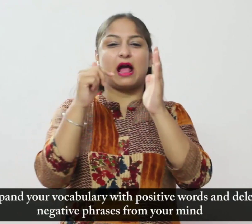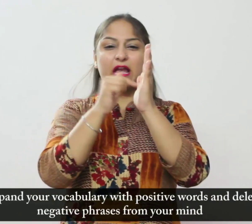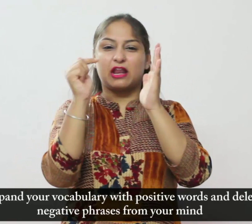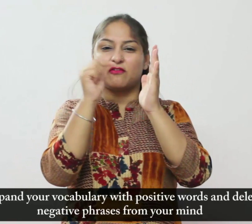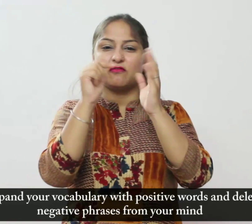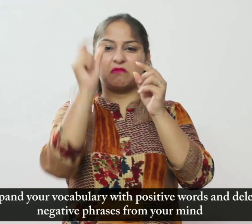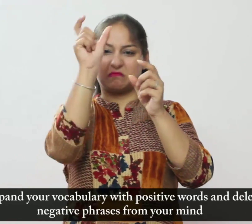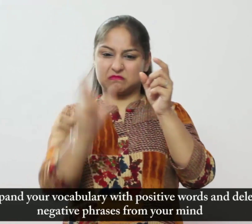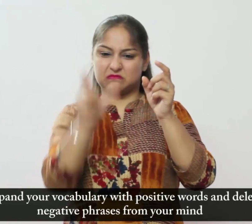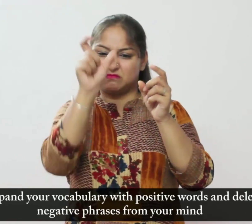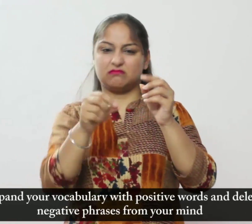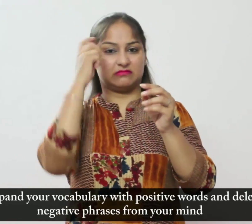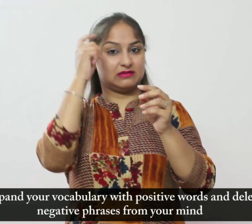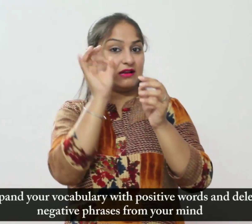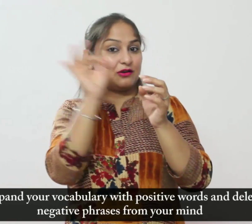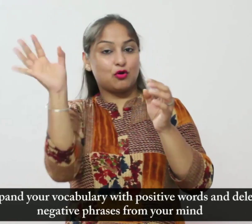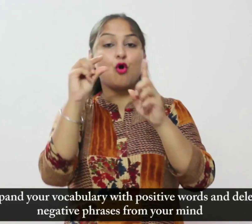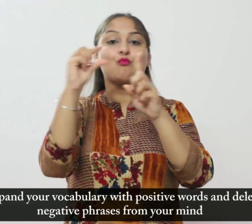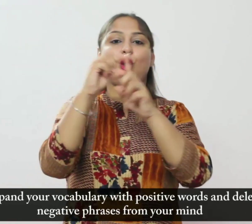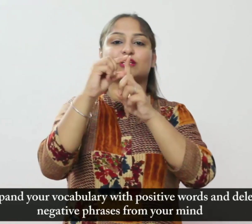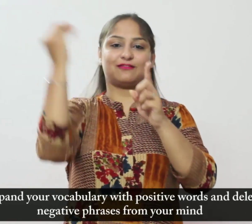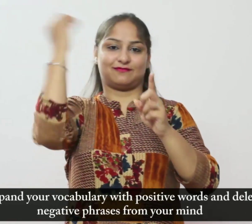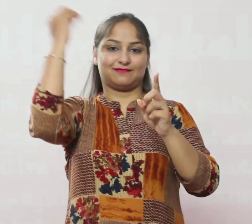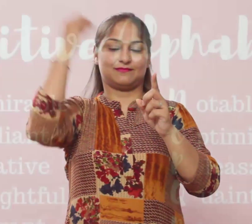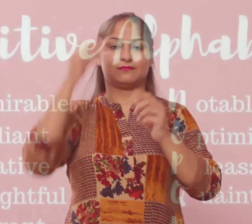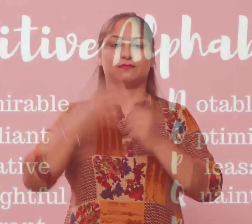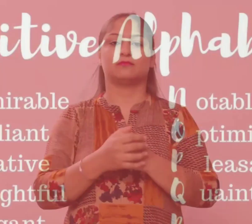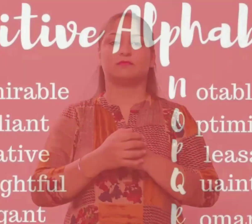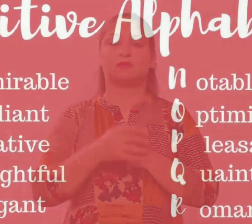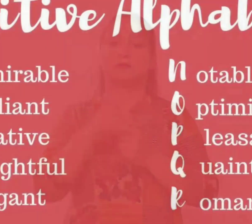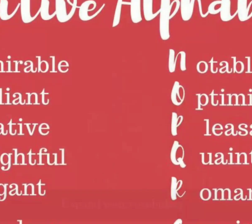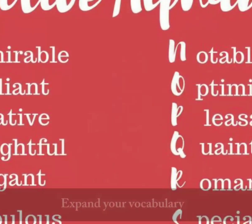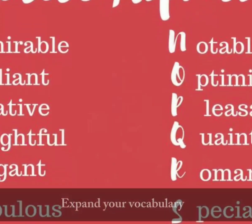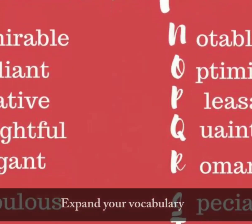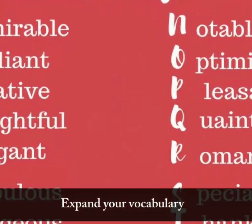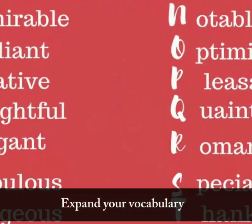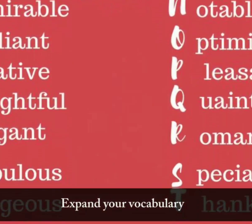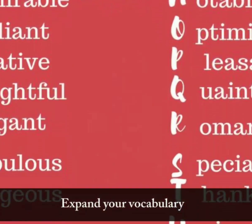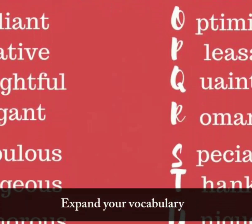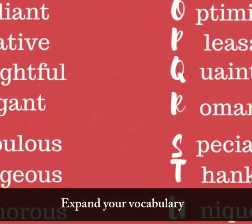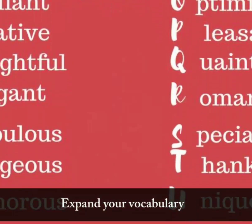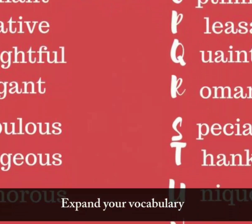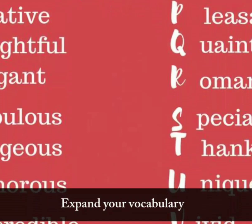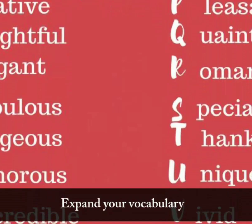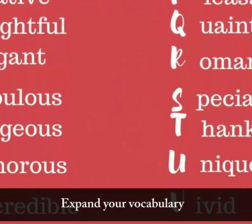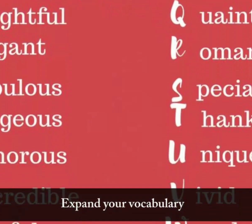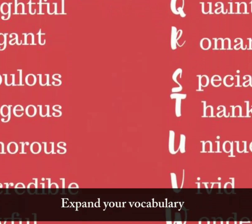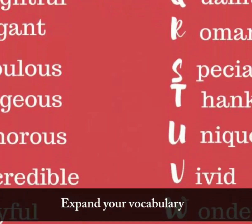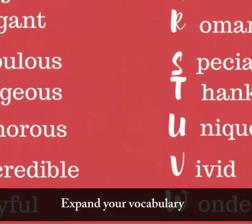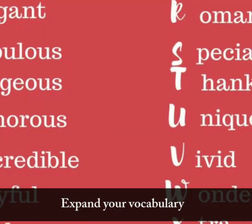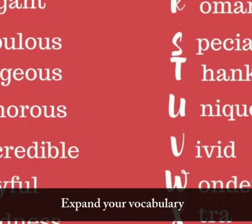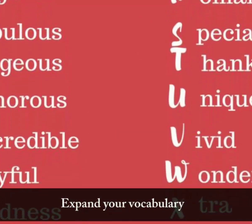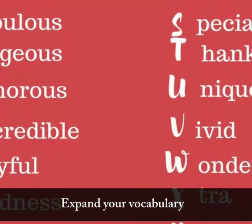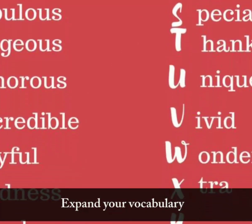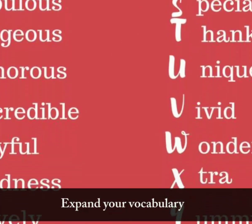अपने दिमाग से नकारात्मक वाक्यान्शों को हटा दे अपनी शब्द वली का विस्तार करें